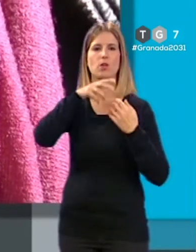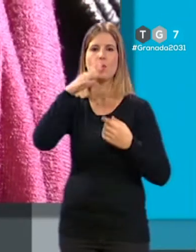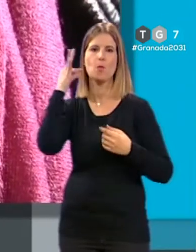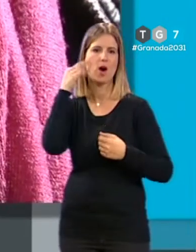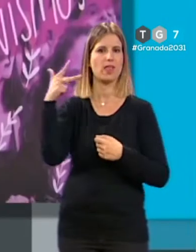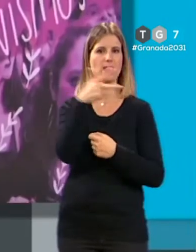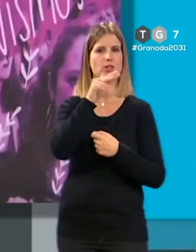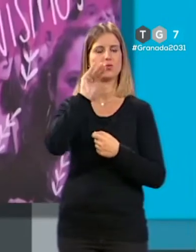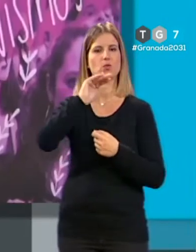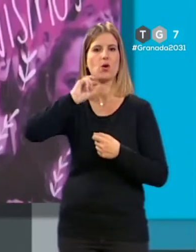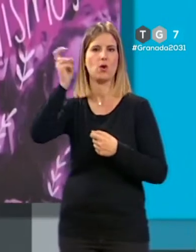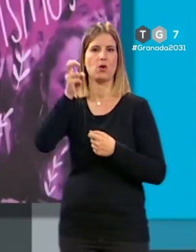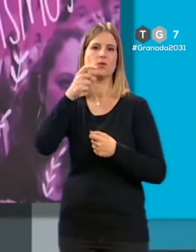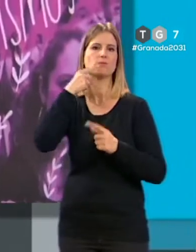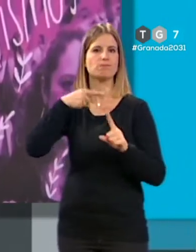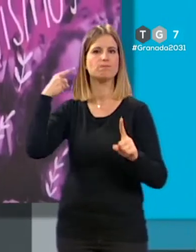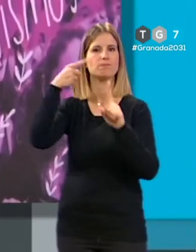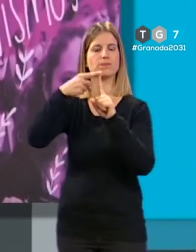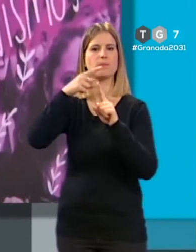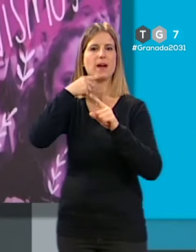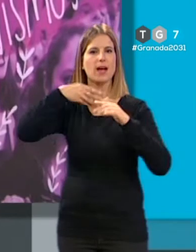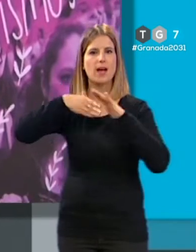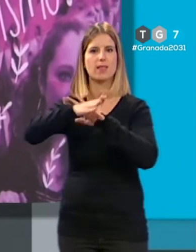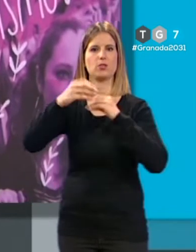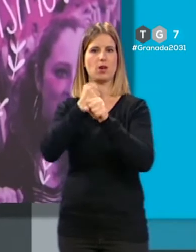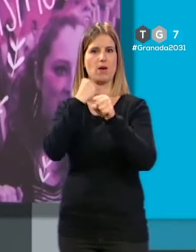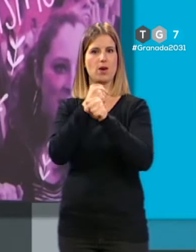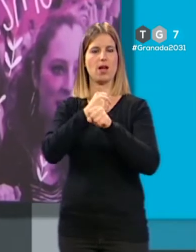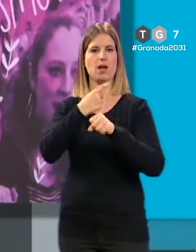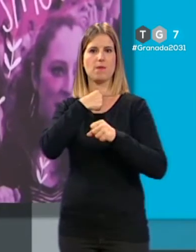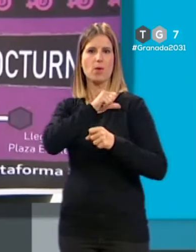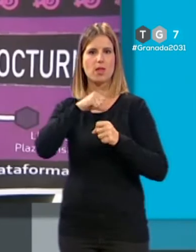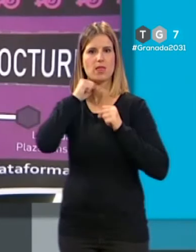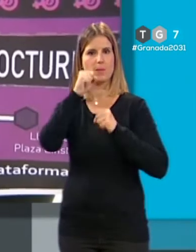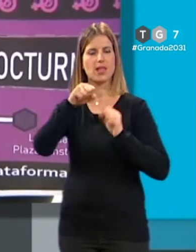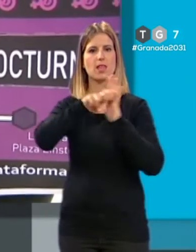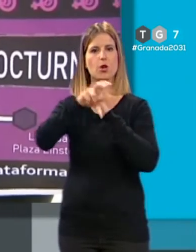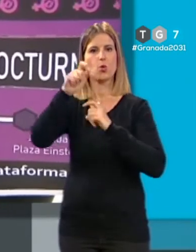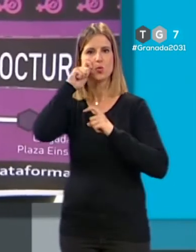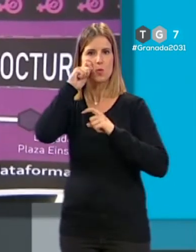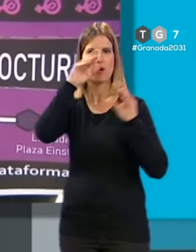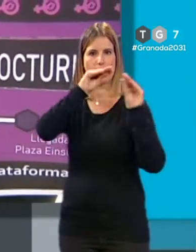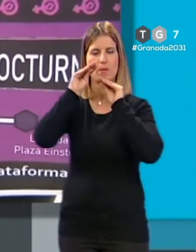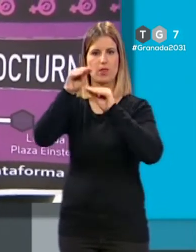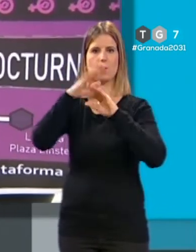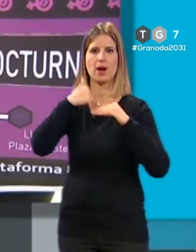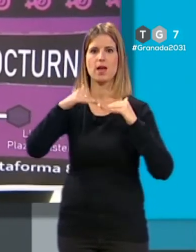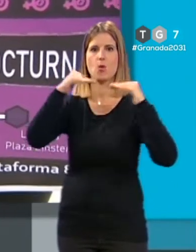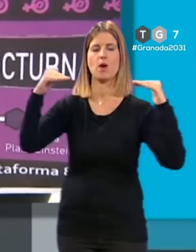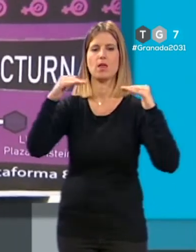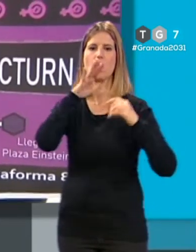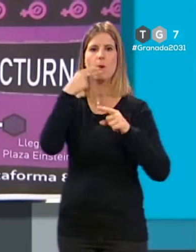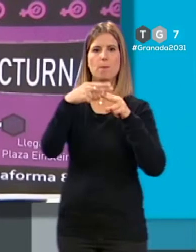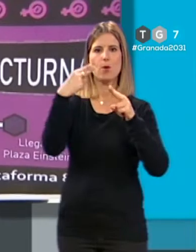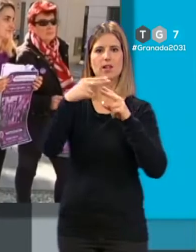mujer y otros postulados para favorecer el acceso laboral la dependencia derechos humanos recursos y formación para el desarrollo en igualdad o